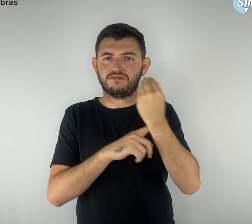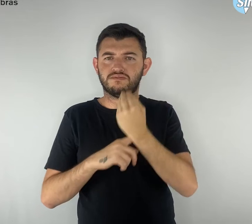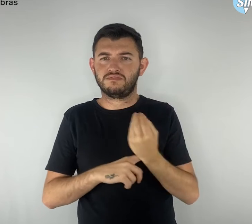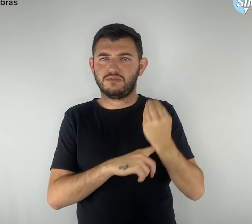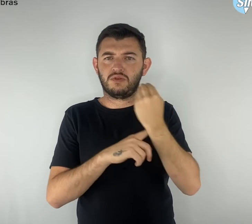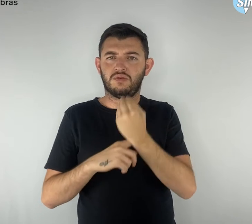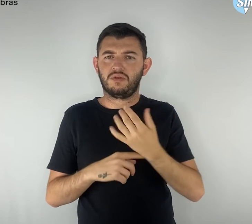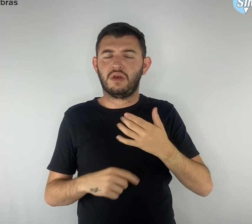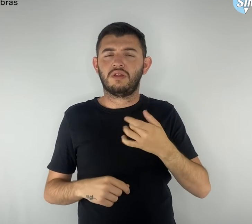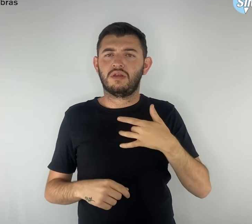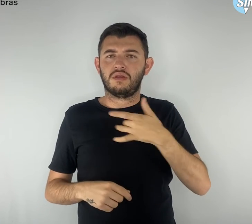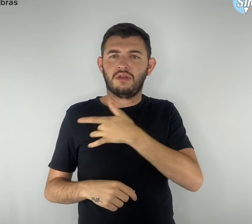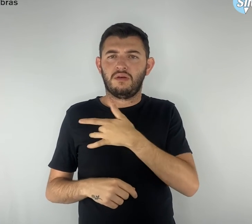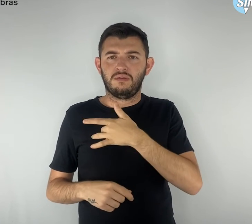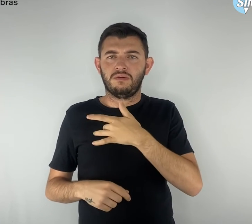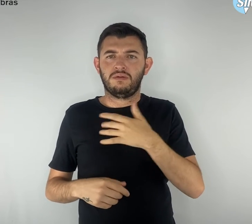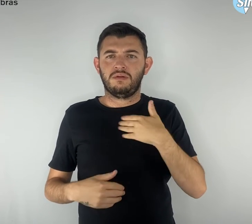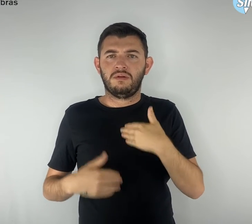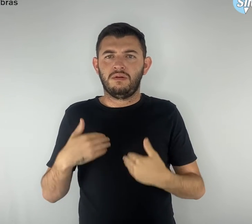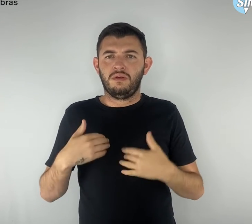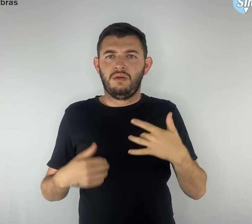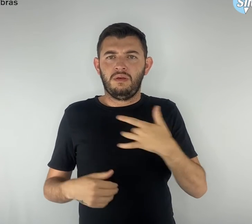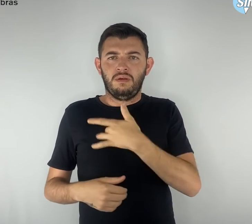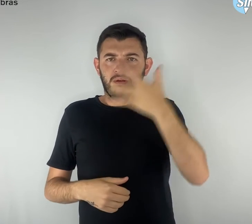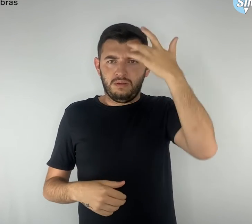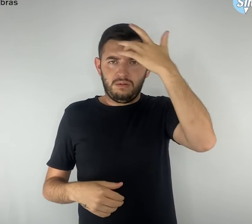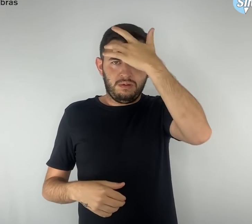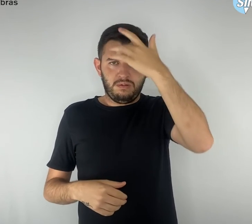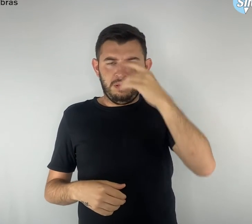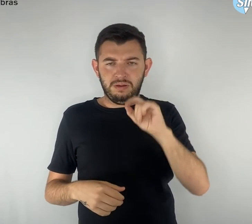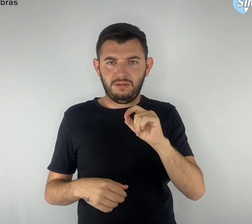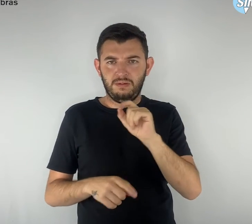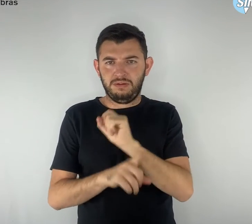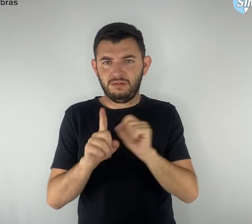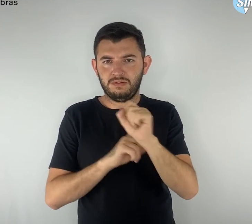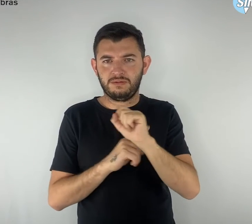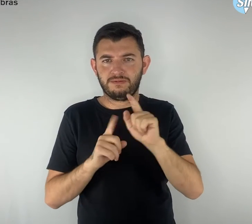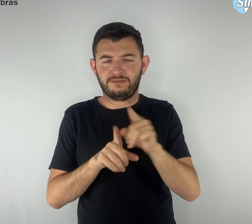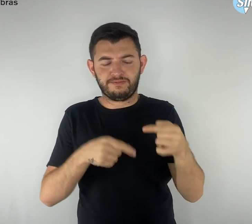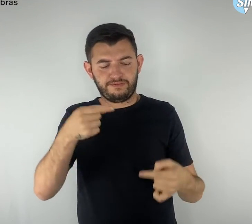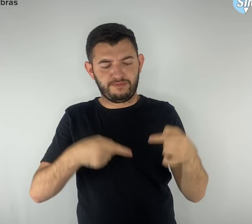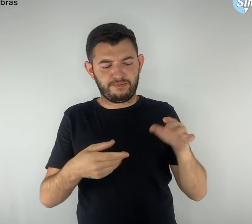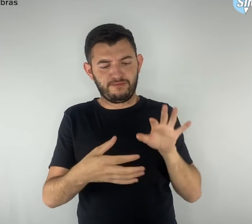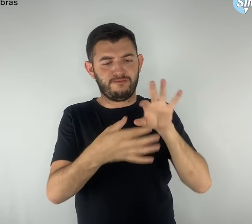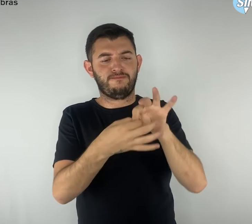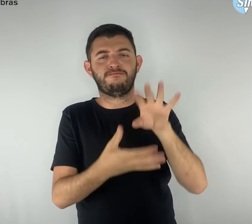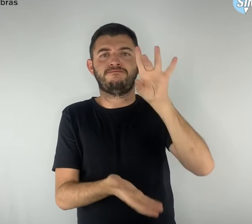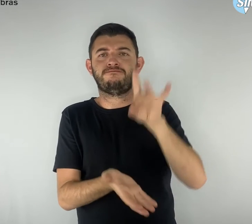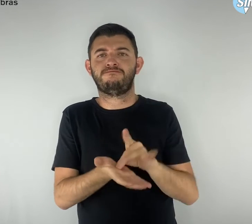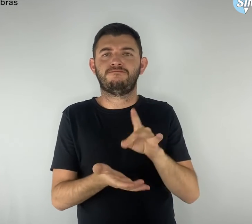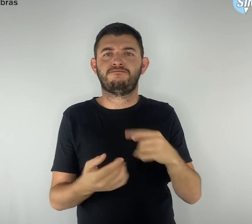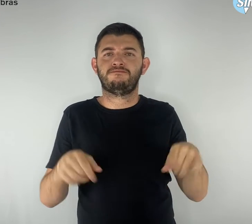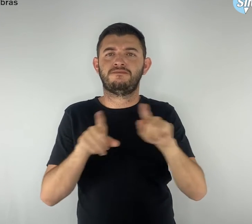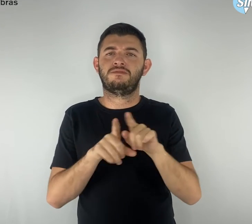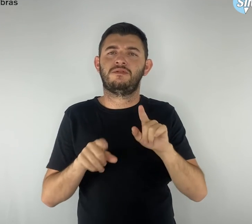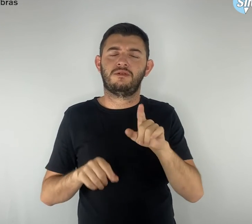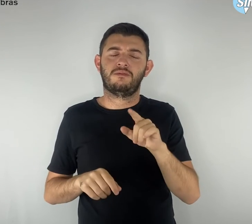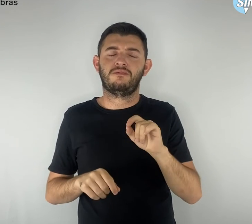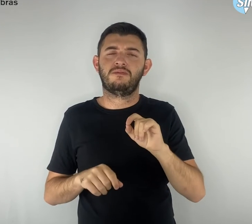física, mental, social e política integradas. Que venham outras oficinas